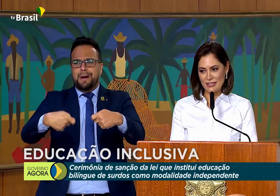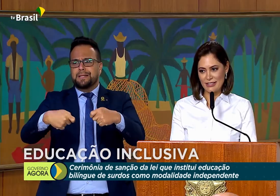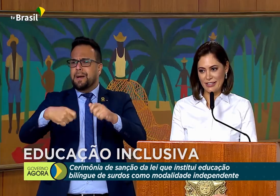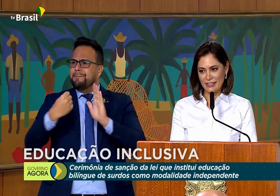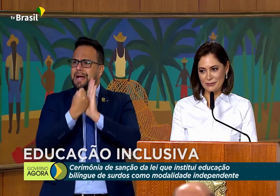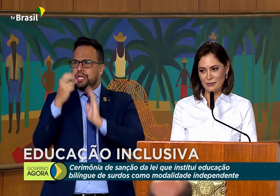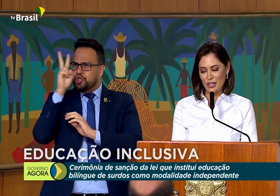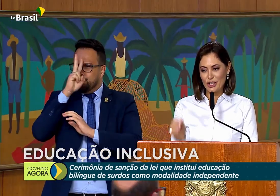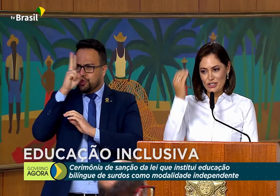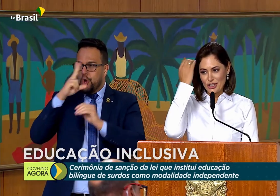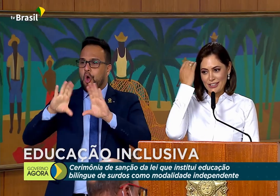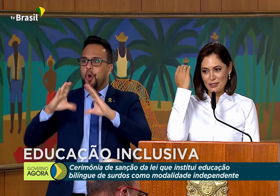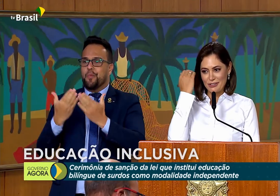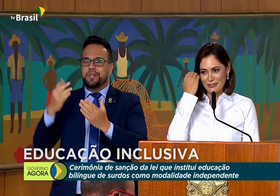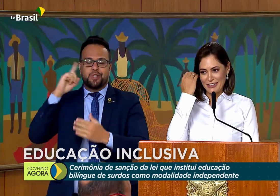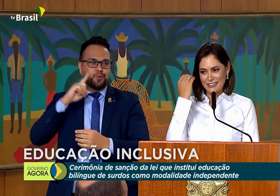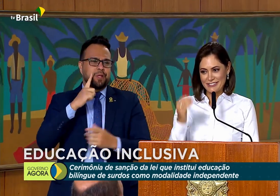brasileira. Chora não, Flaviane.